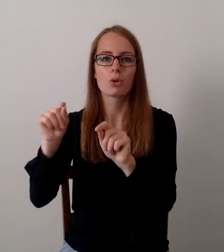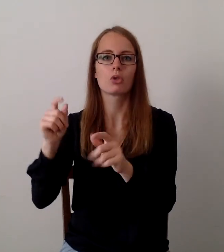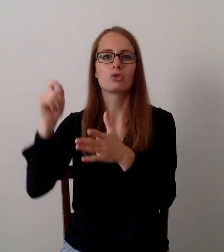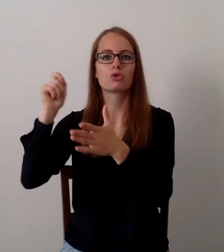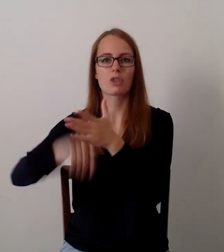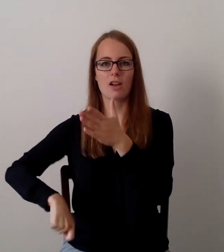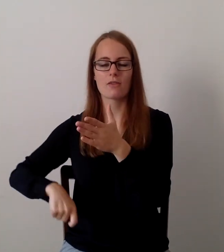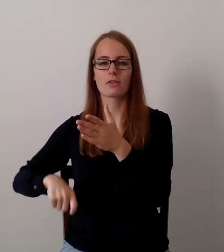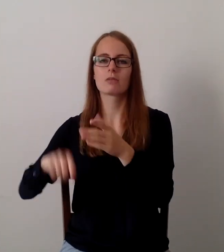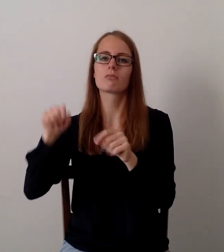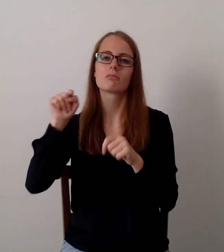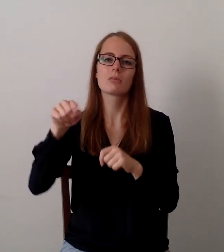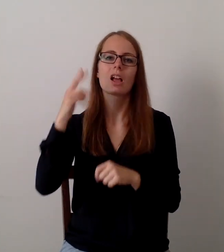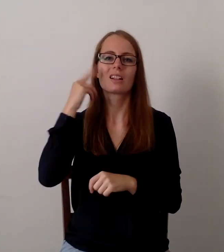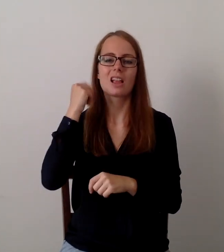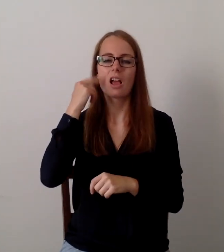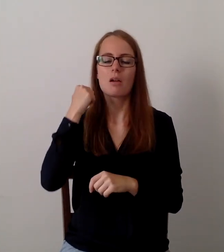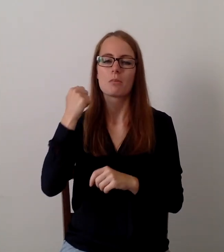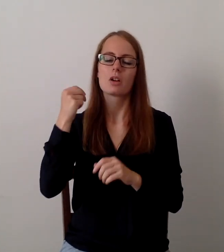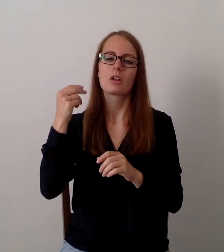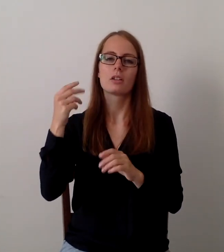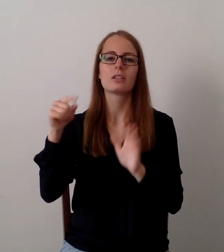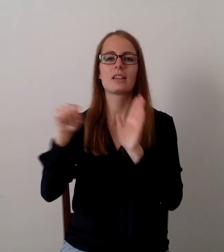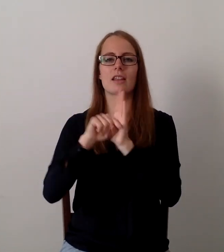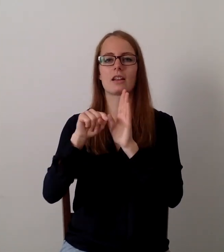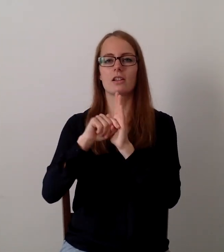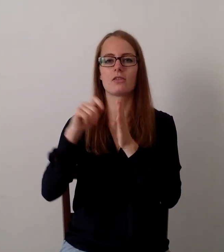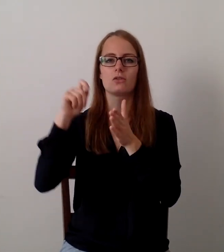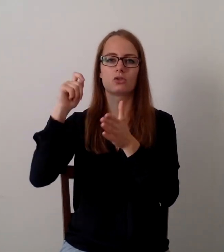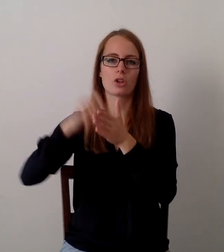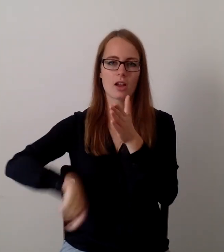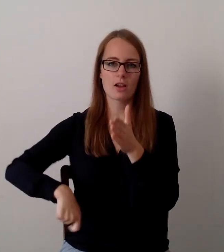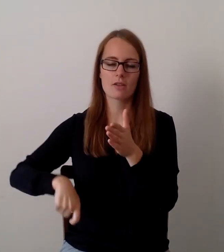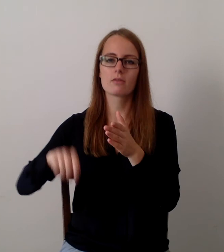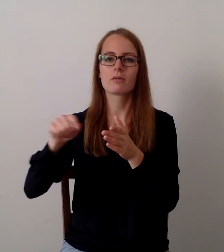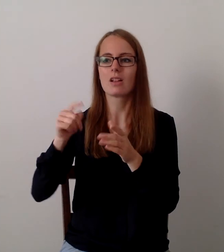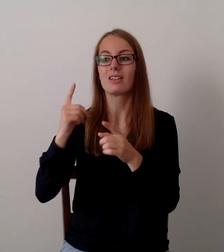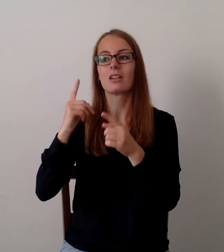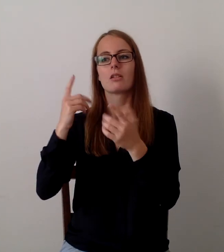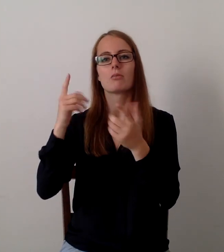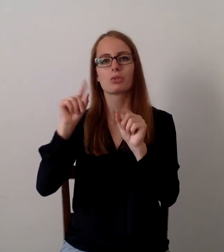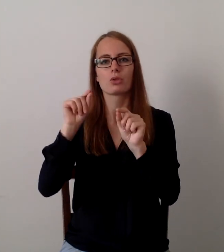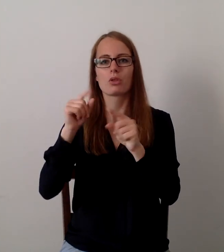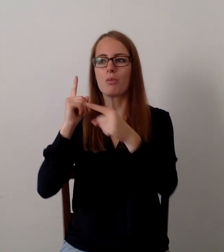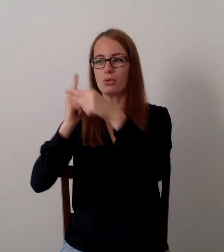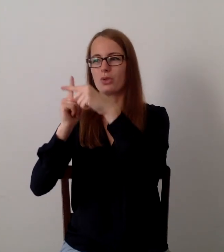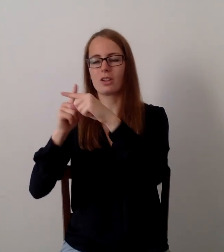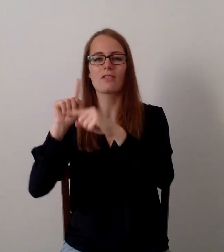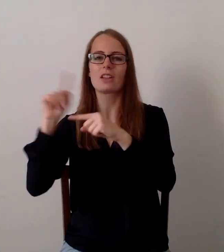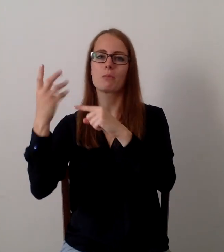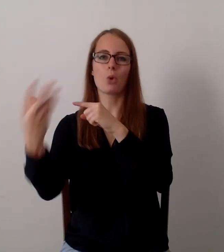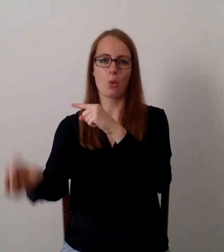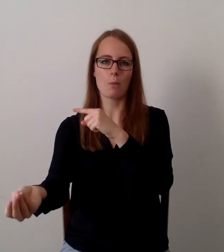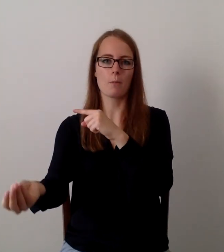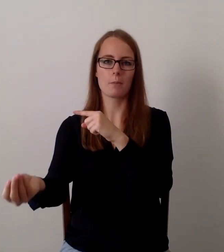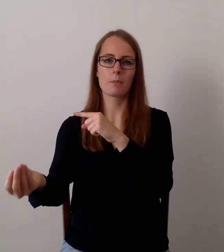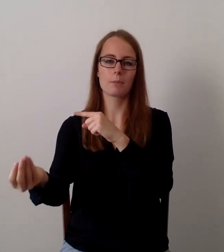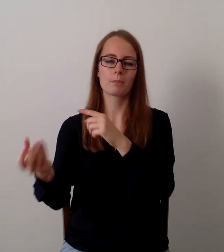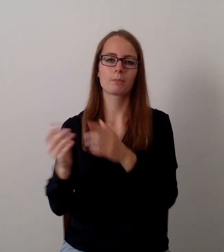Bestrafung, nämlich das Vorenthalten von etwas Positives. Ja, so muss man das sehen. Und alle Menschen, die glauben,